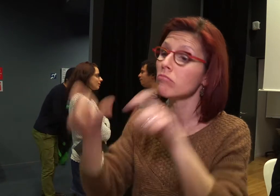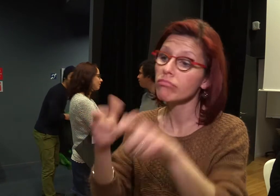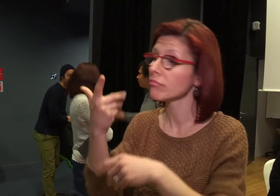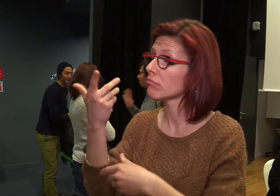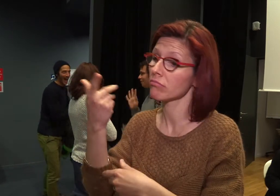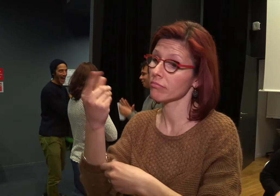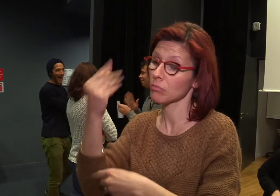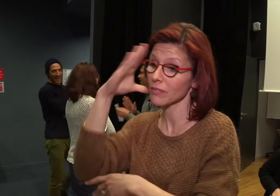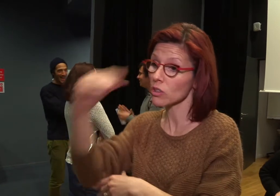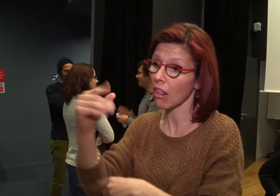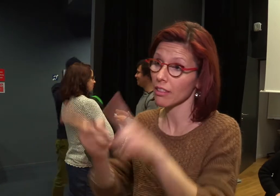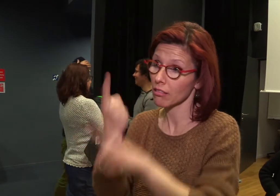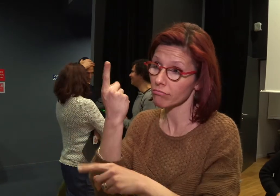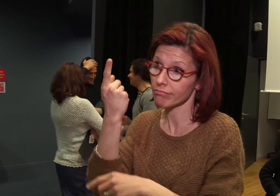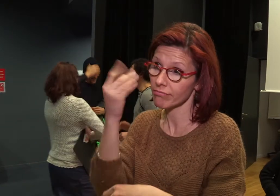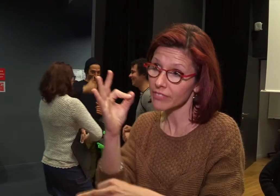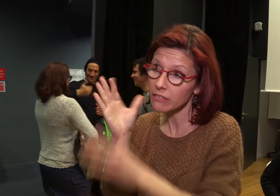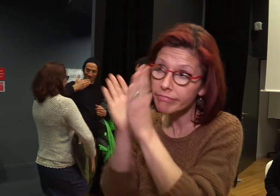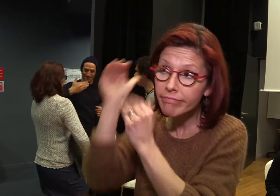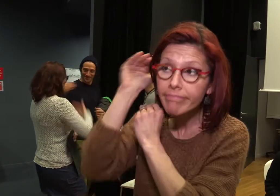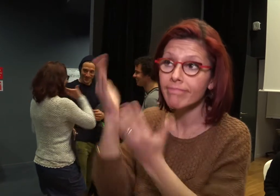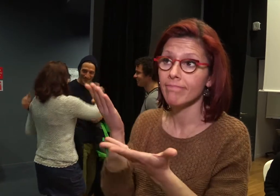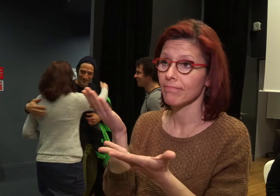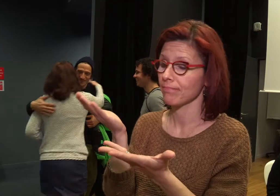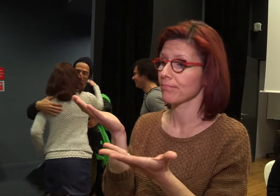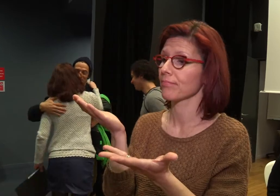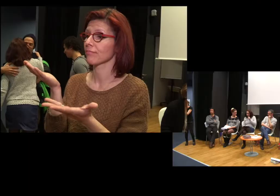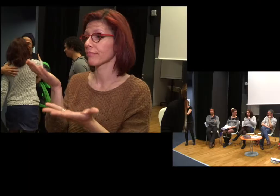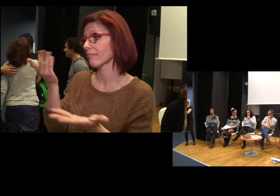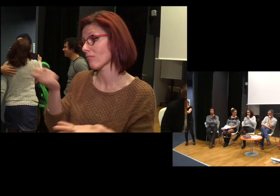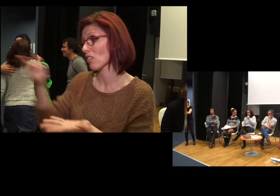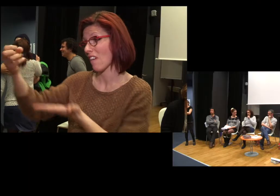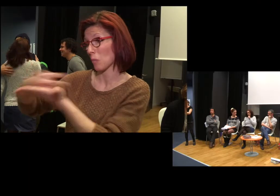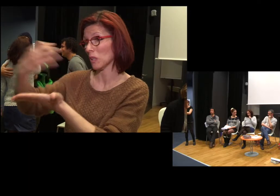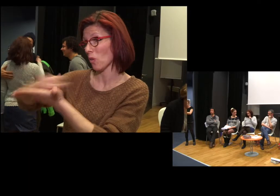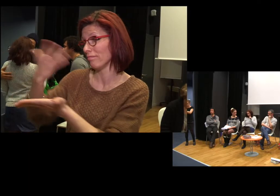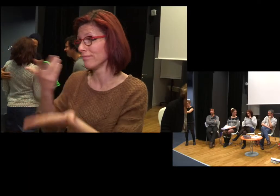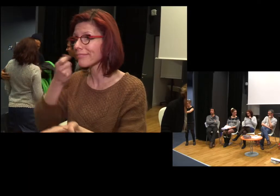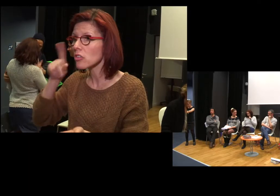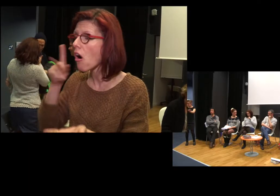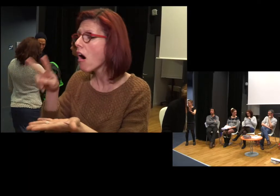des médecins, avec divers professionnels spécialistes de l'audition, et c'est comme ça que les informations sont diffusées.